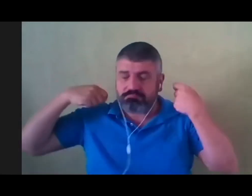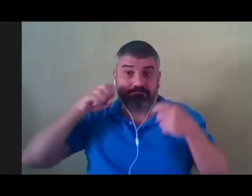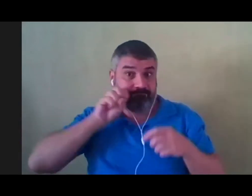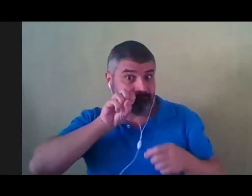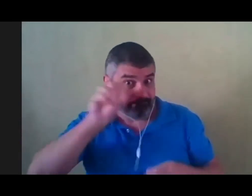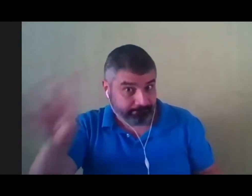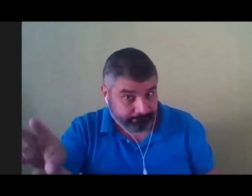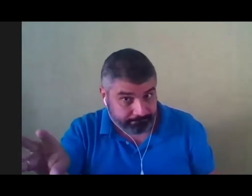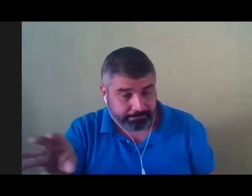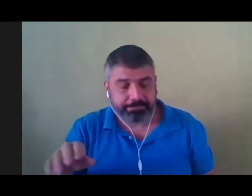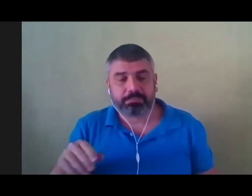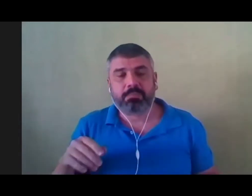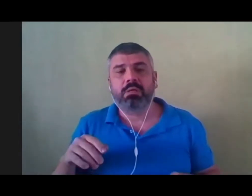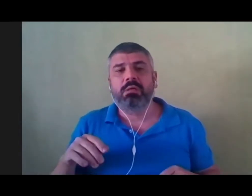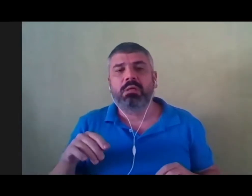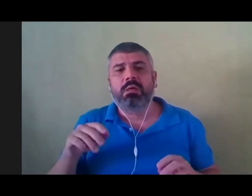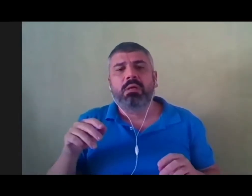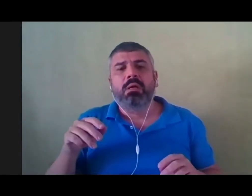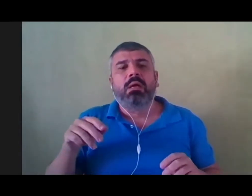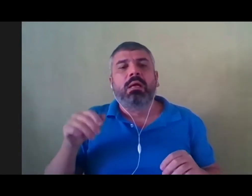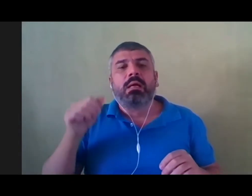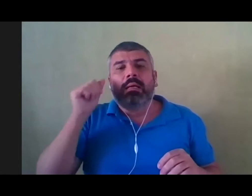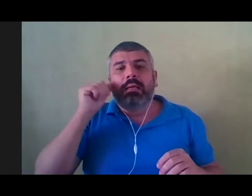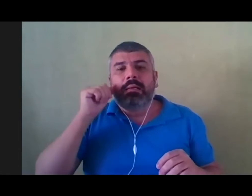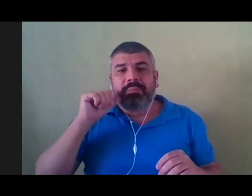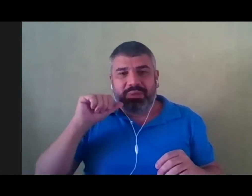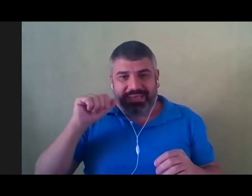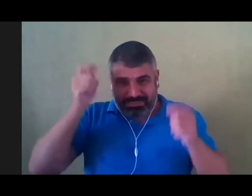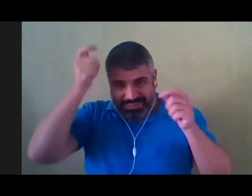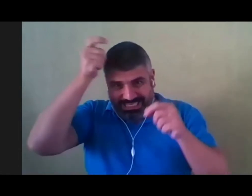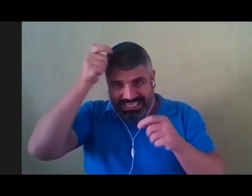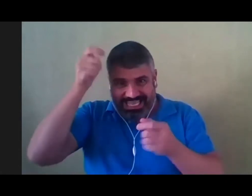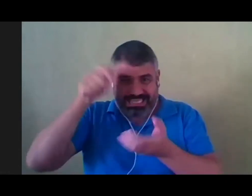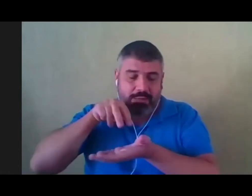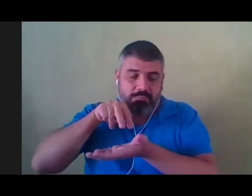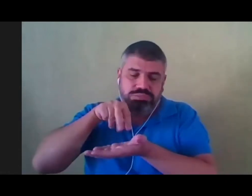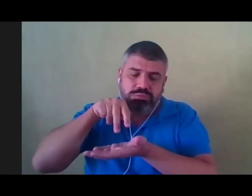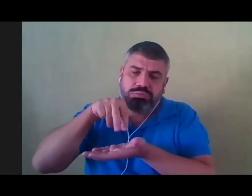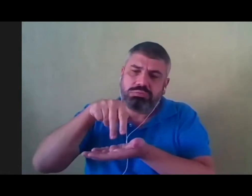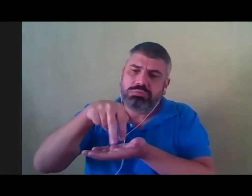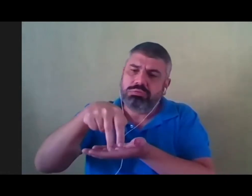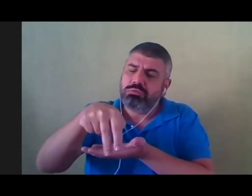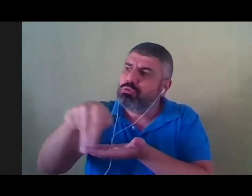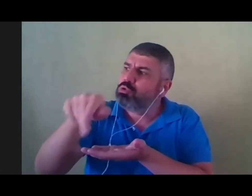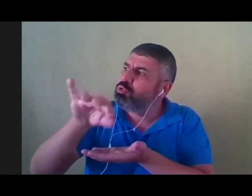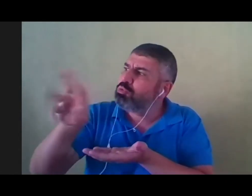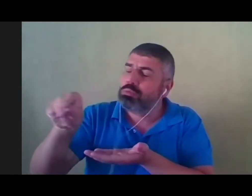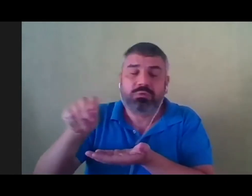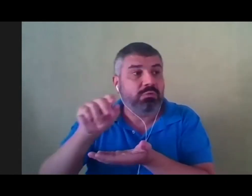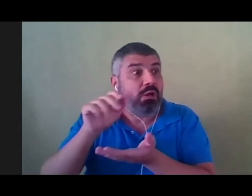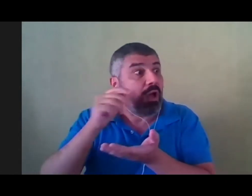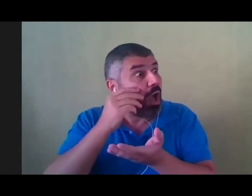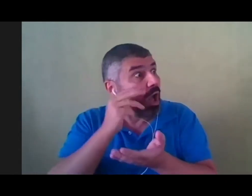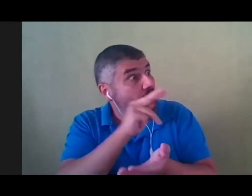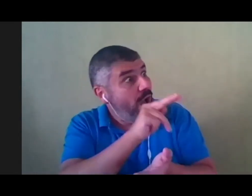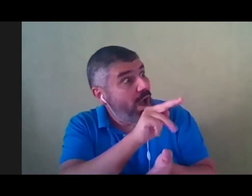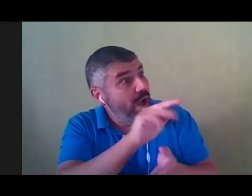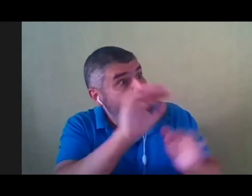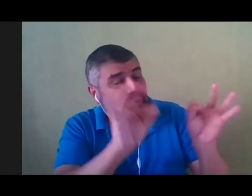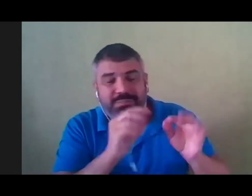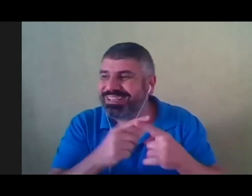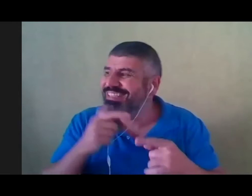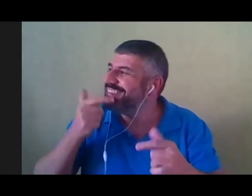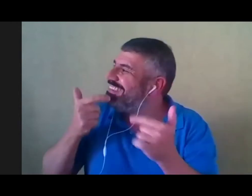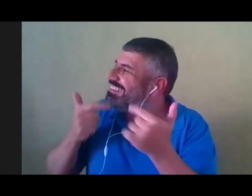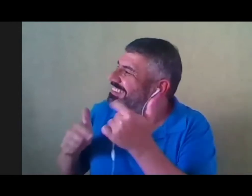Para todos os lados que a princesa passava, as pessoas ficavam felizes. Porque ela cumprimentava, ela sorria, ela se queria